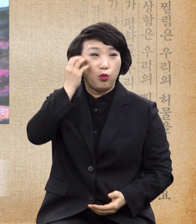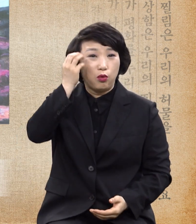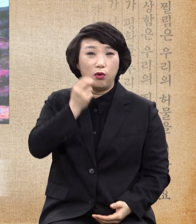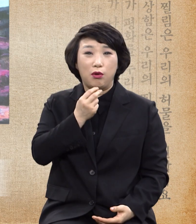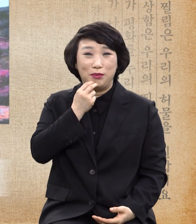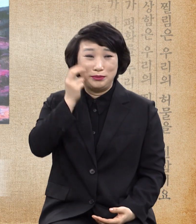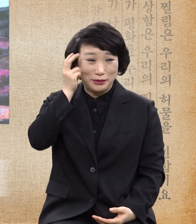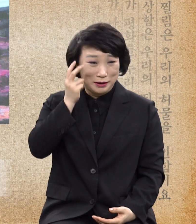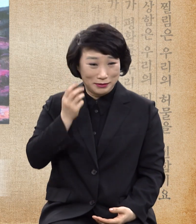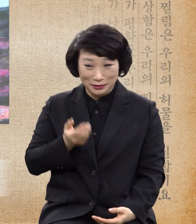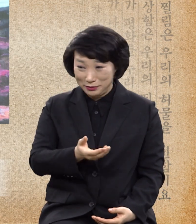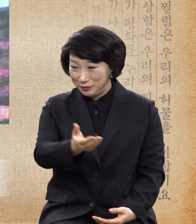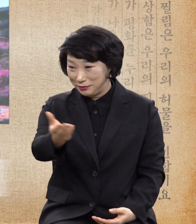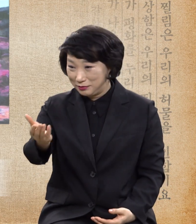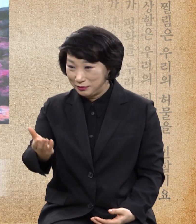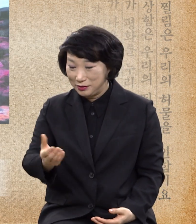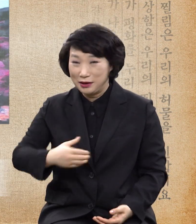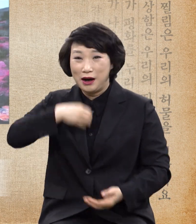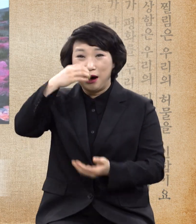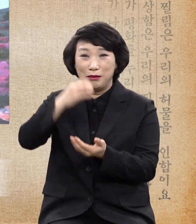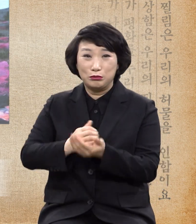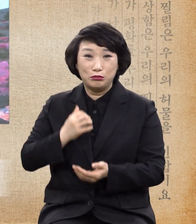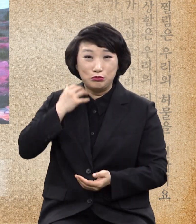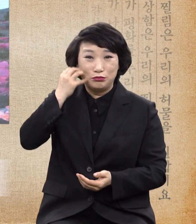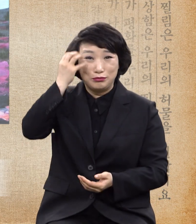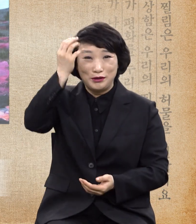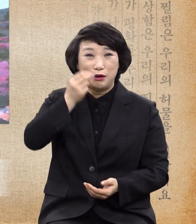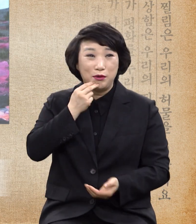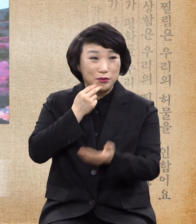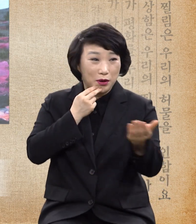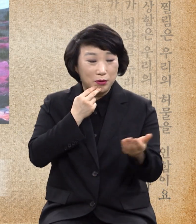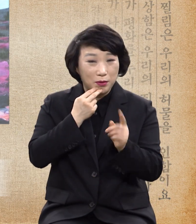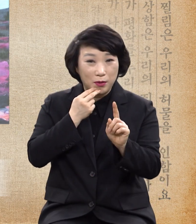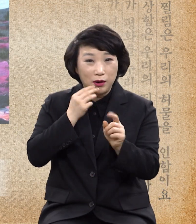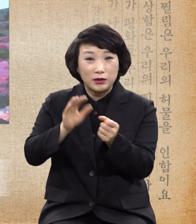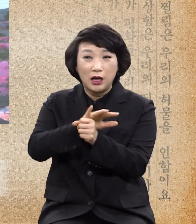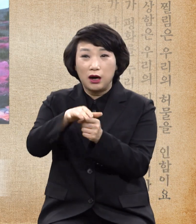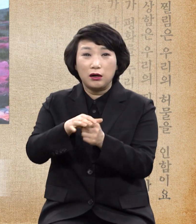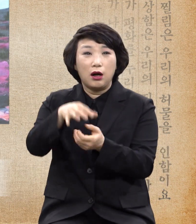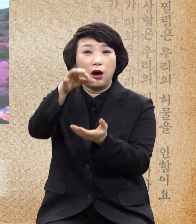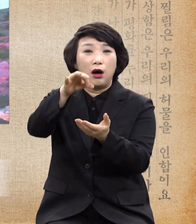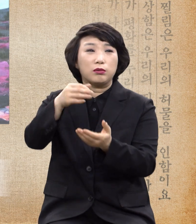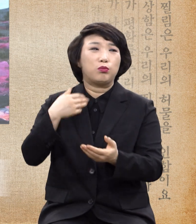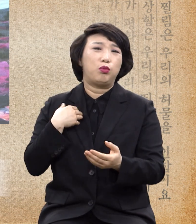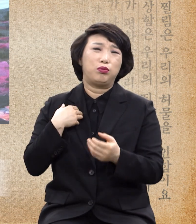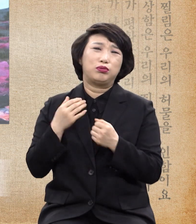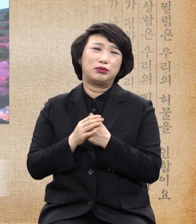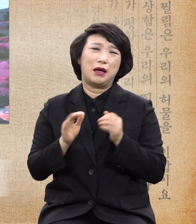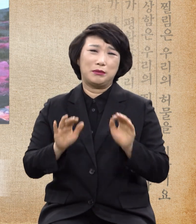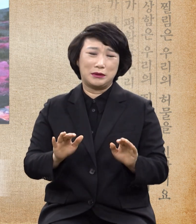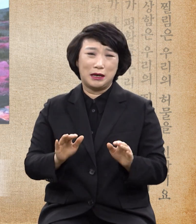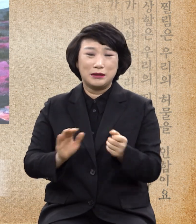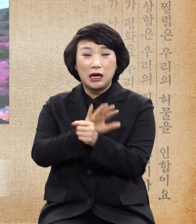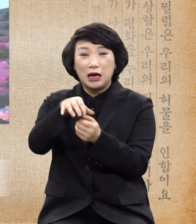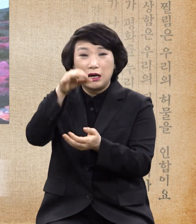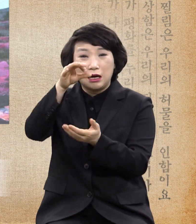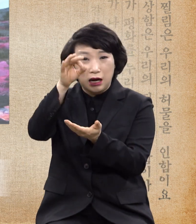감동이 없는 사람은 사랑의 가치를 모르는 사람이오 사랑의 가치를 모르는 사람이